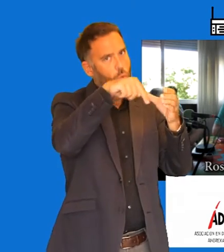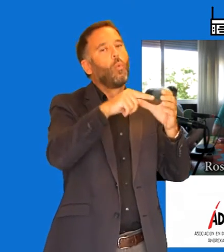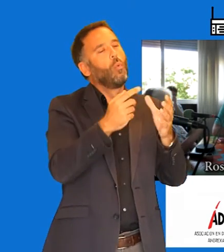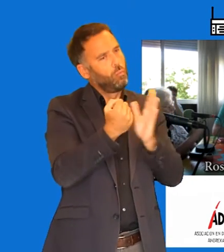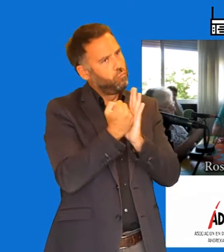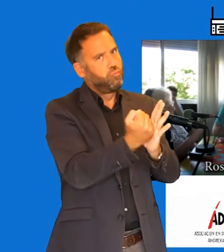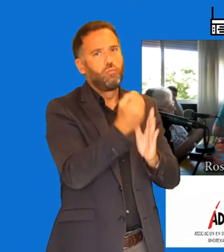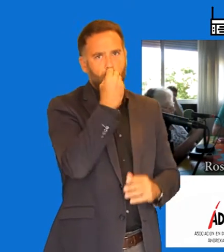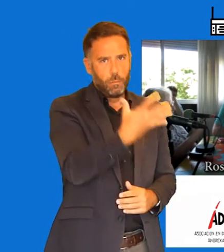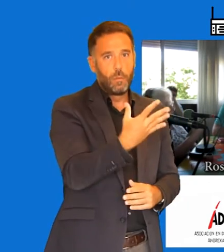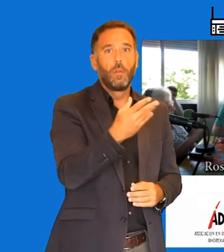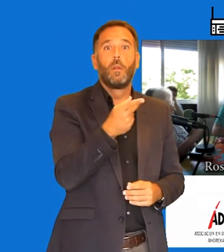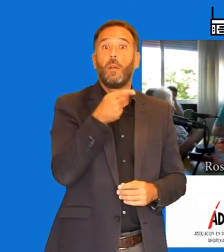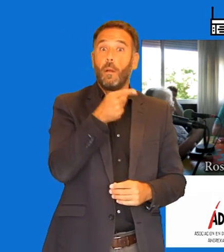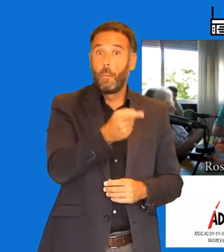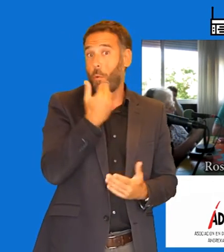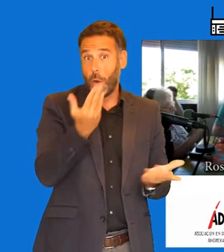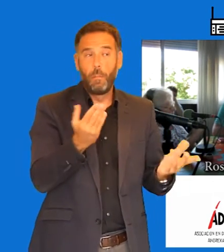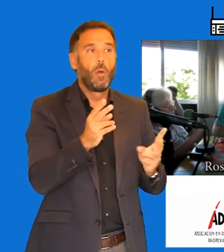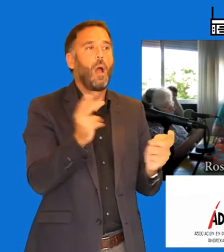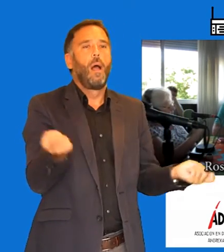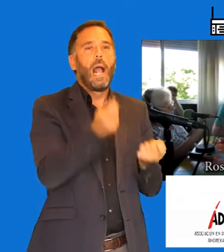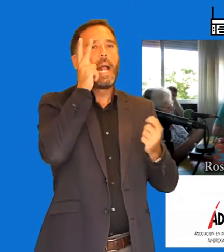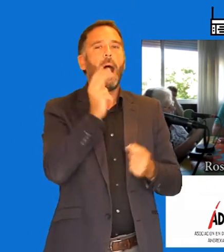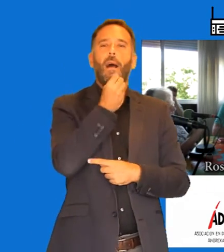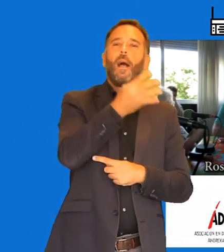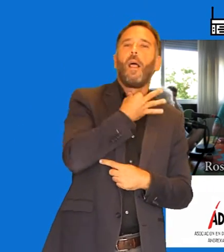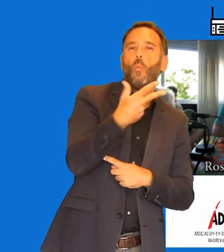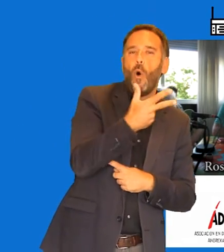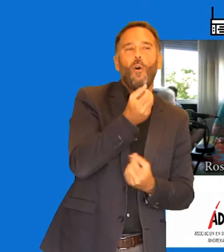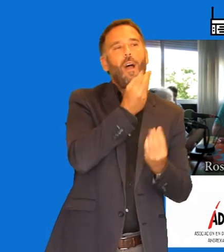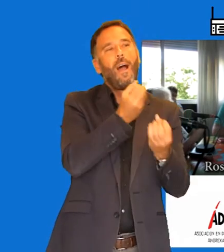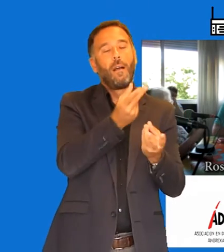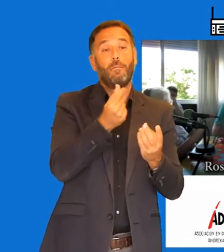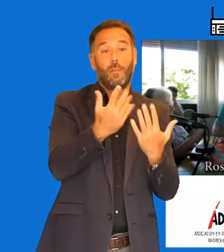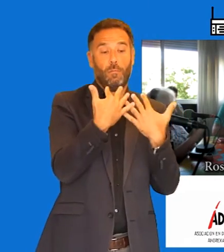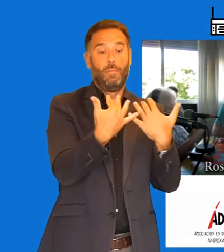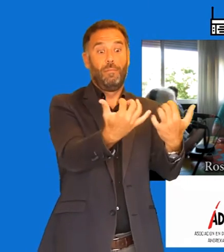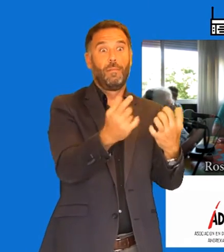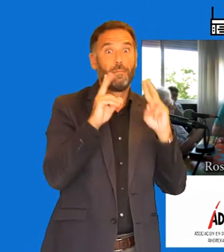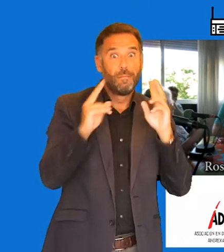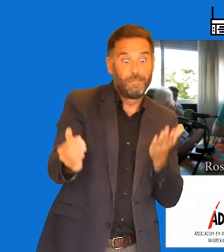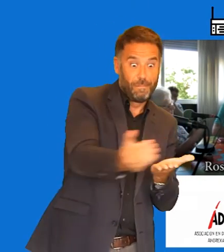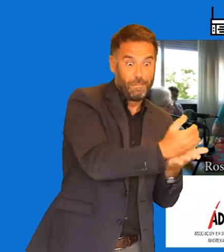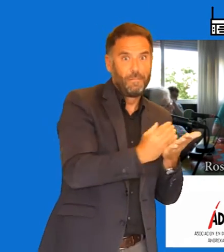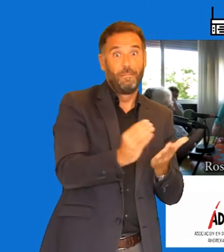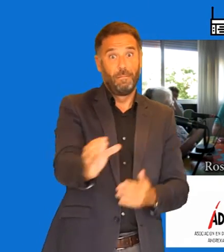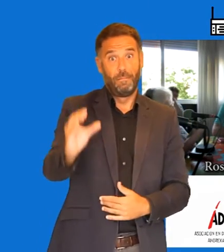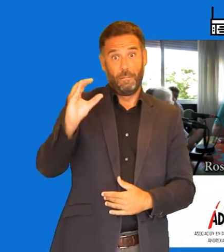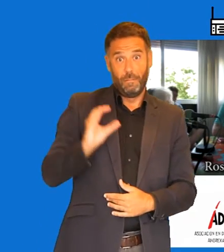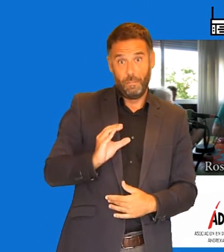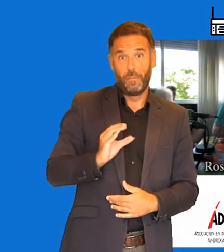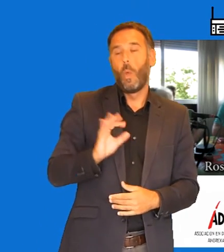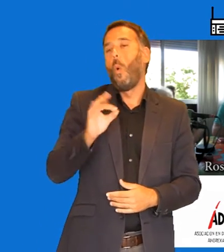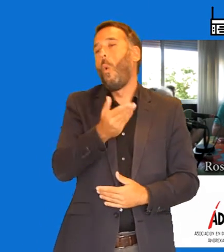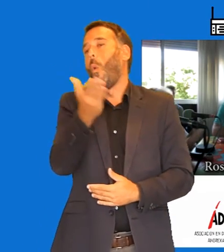los que me tocan a mí, por ejemplo, ¿no? A lo mejor otra asociación le tocará otro humorista o lo que